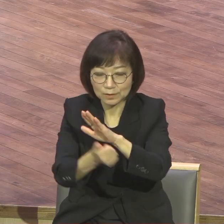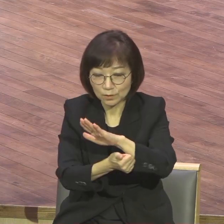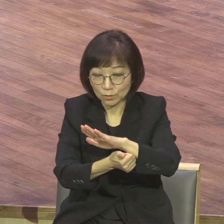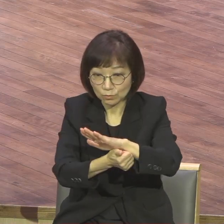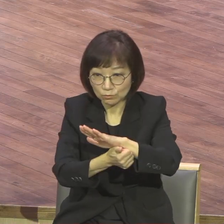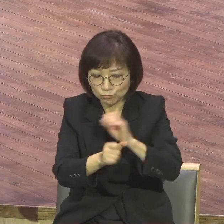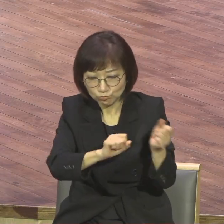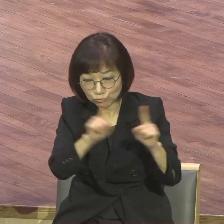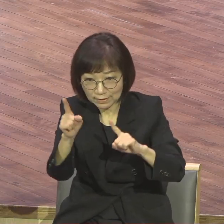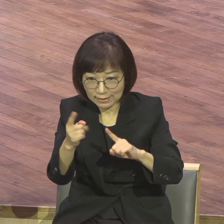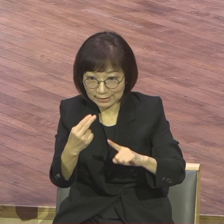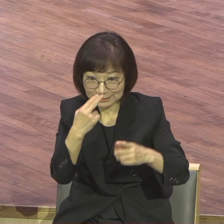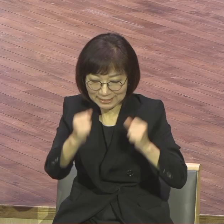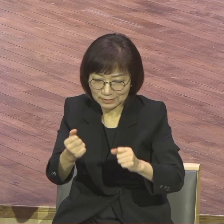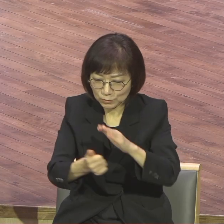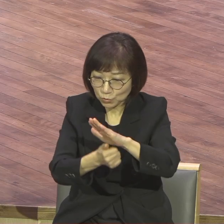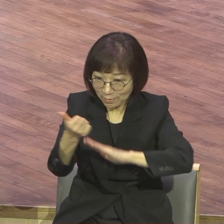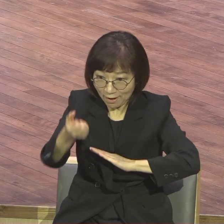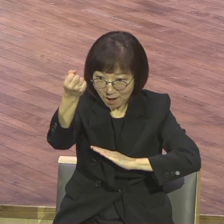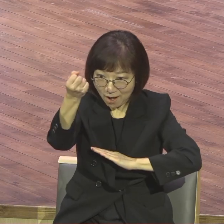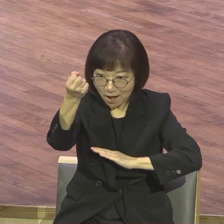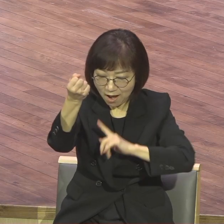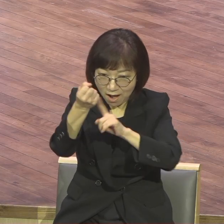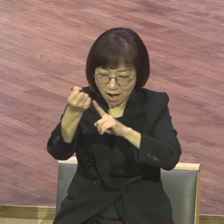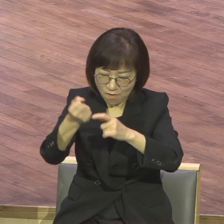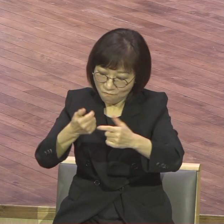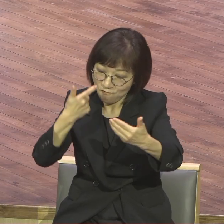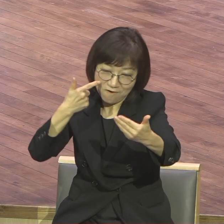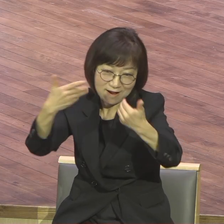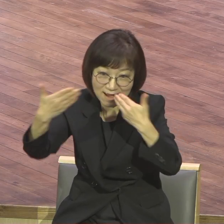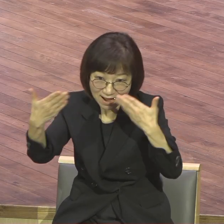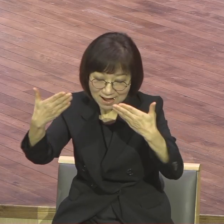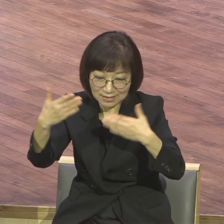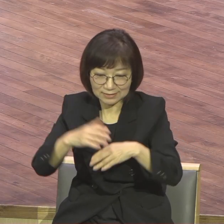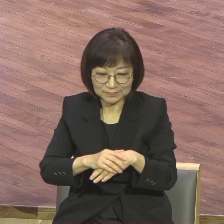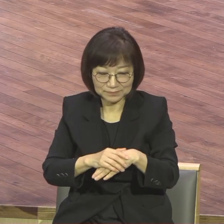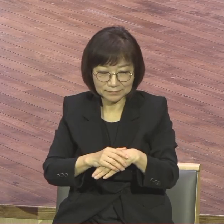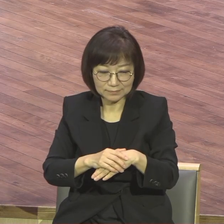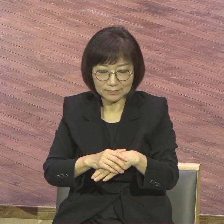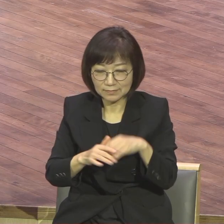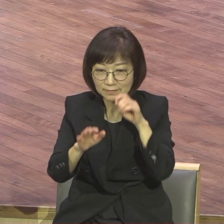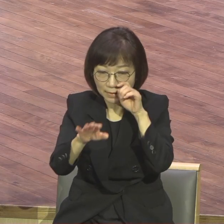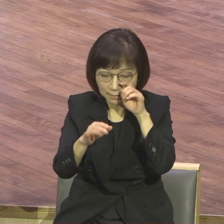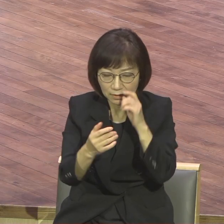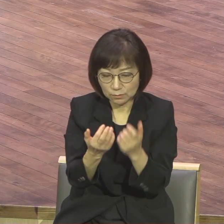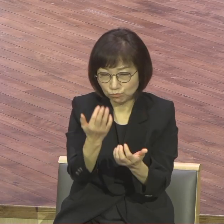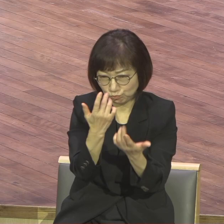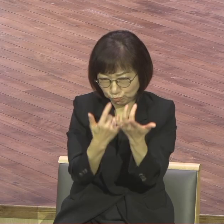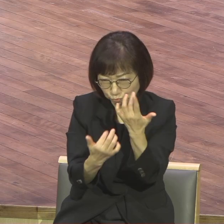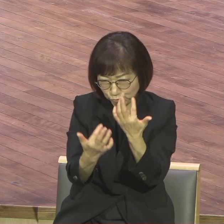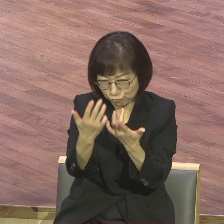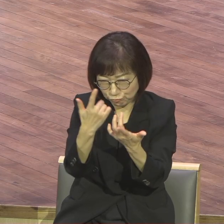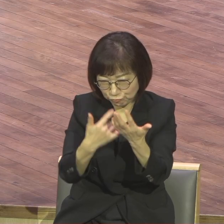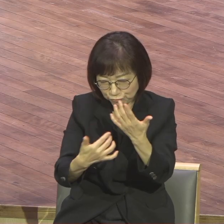얼마나 확실한지 불로 연단하여도 없어질 금보다 더 귀하다고 그래요.